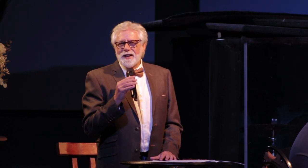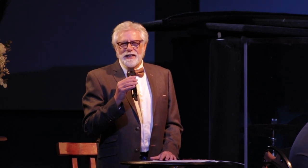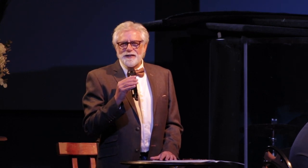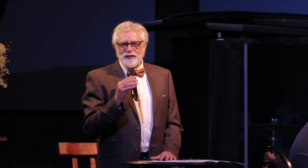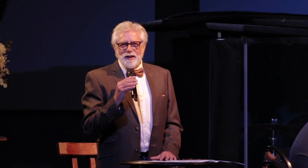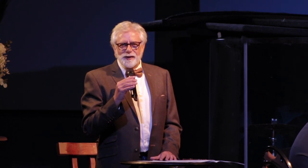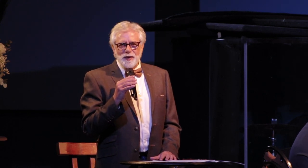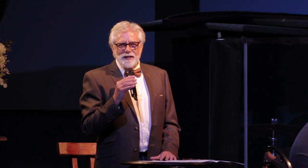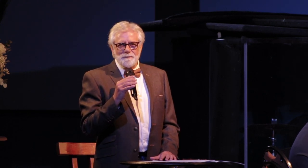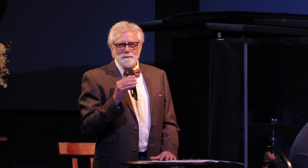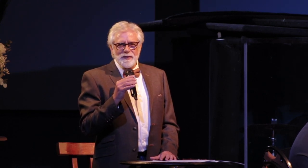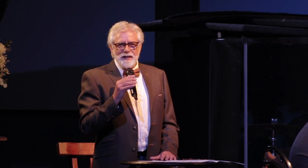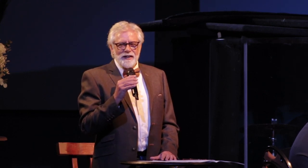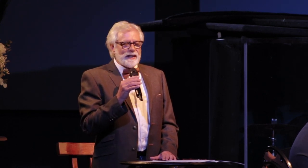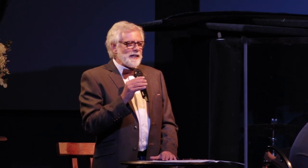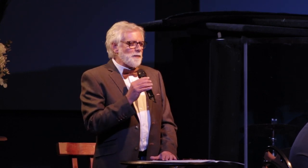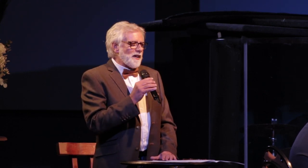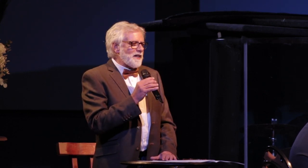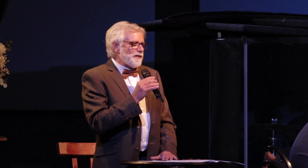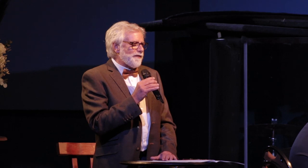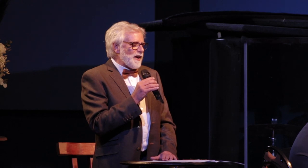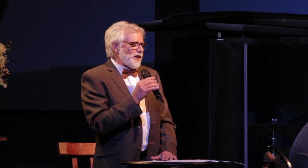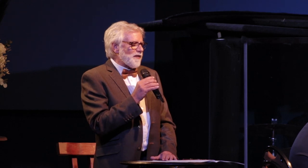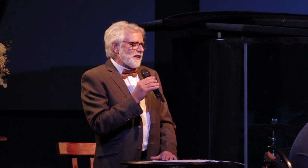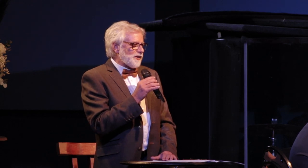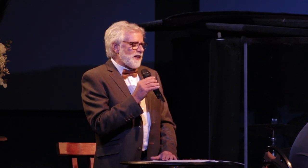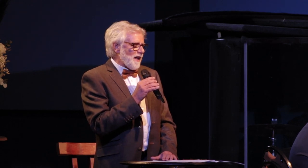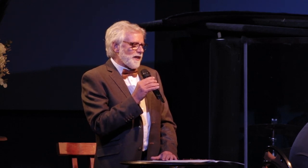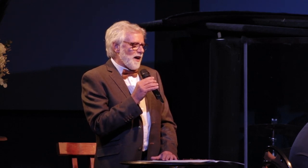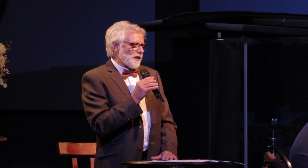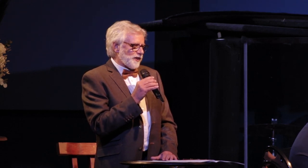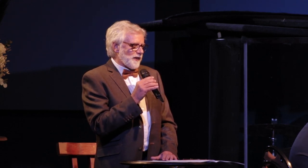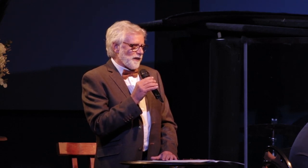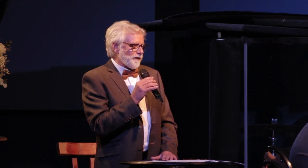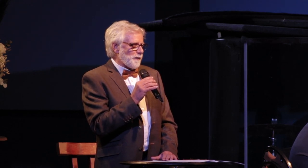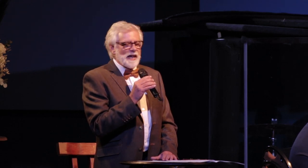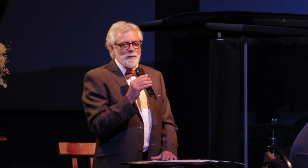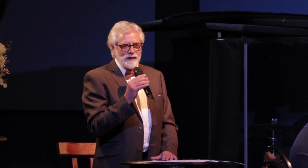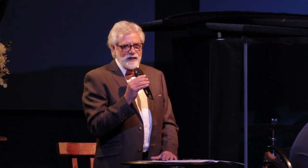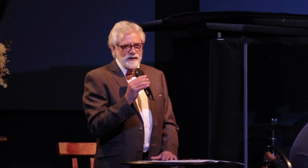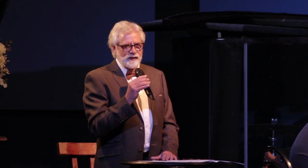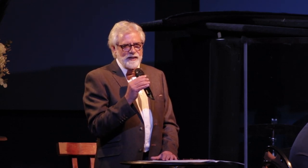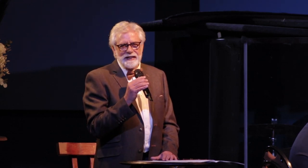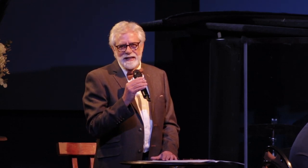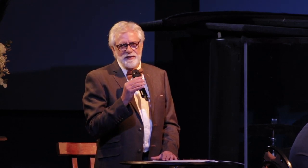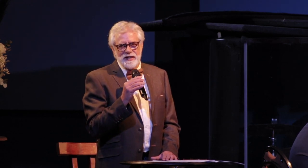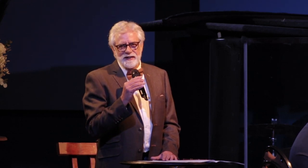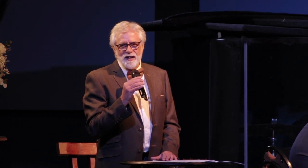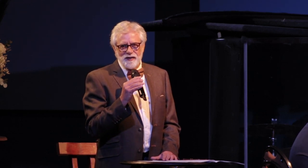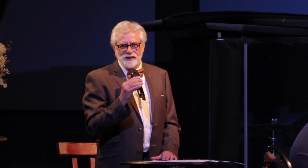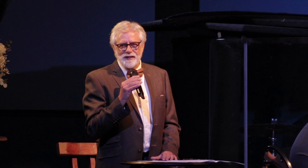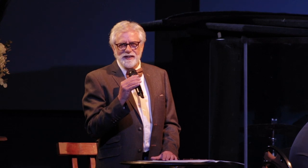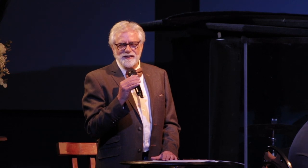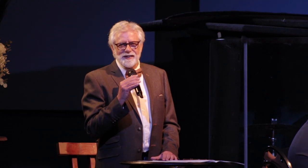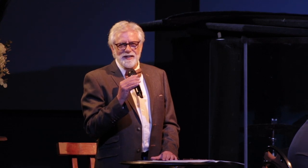nog nie het nie, gaan jy dit vanavond hoor. En hierdie lied begin eenvoudig wat net sê, elke nacht is stil. Die partijmense is die hele lewe